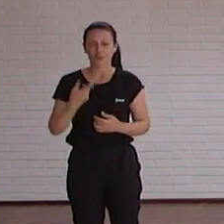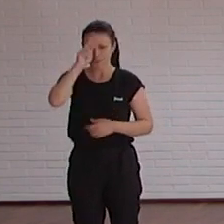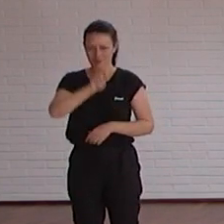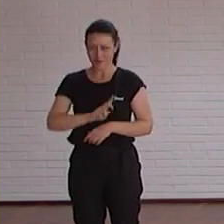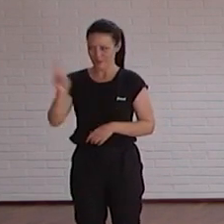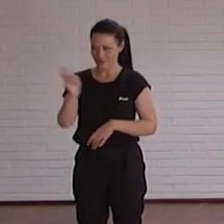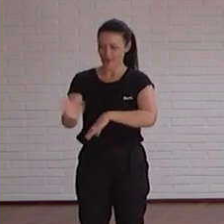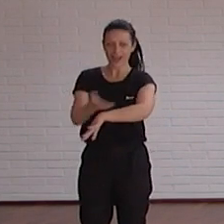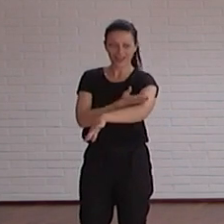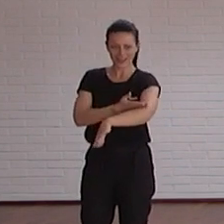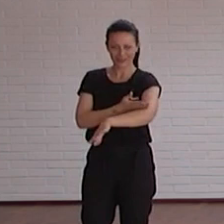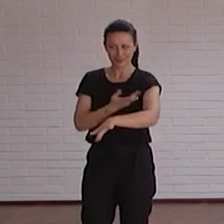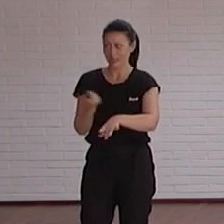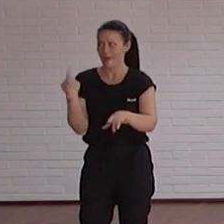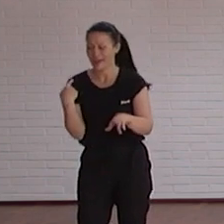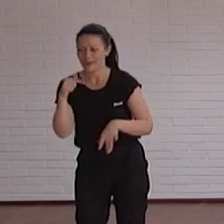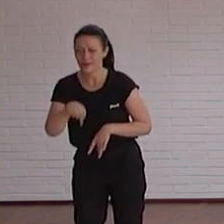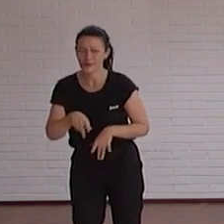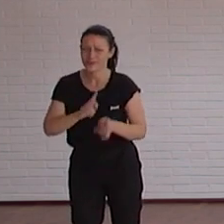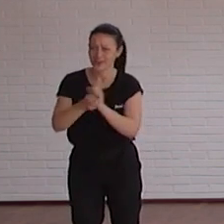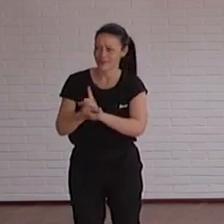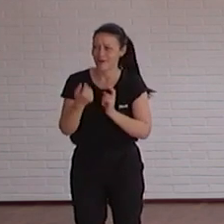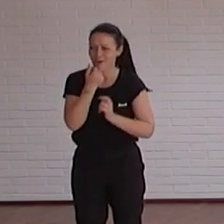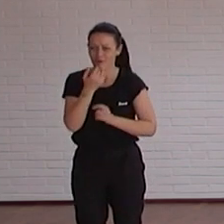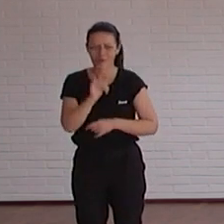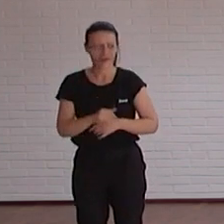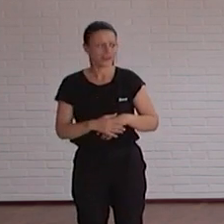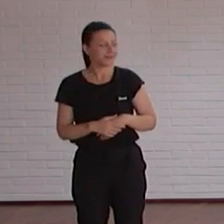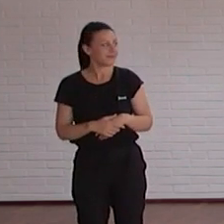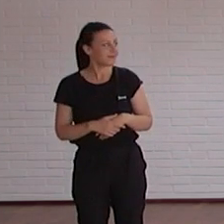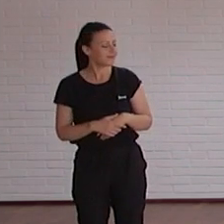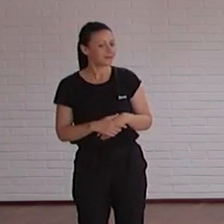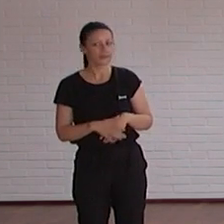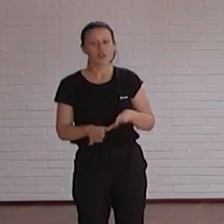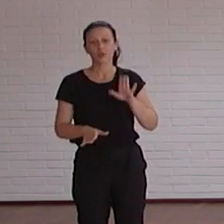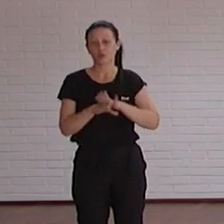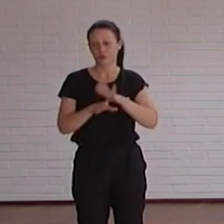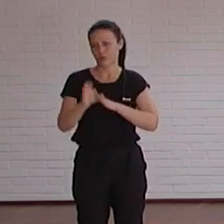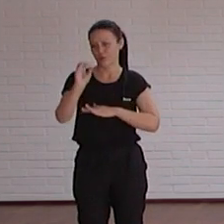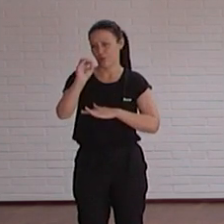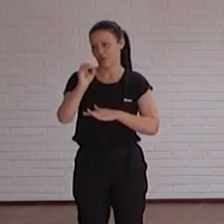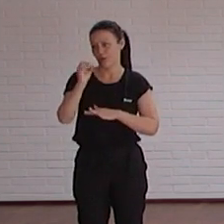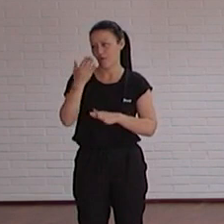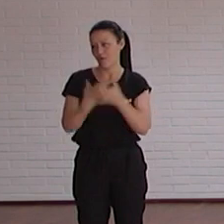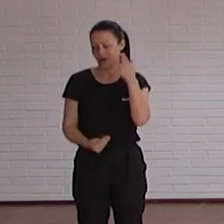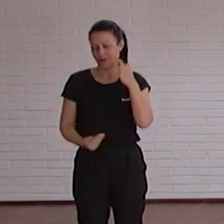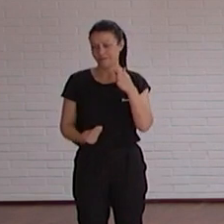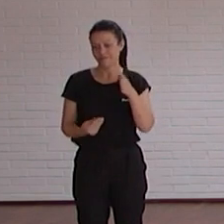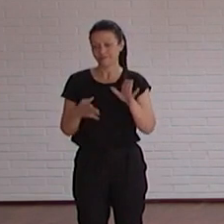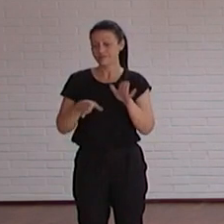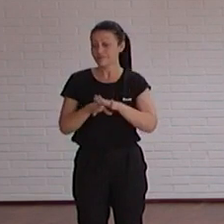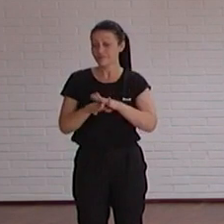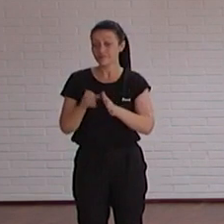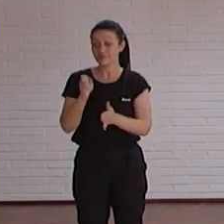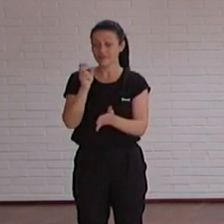pero digo voy a ver si de ayer a hoy ha habido algún cambio que no que no está controlado y no seguimos con cero errores entonces vamos a seguir apostando por eso